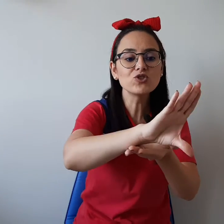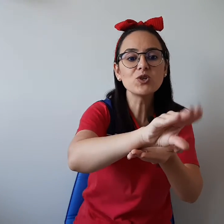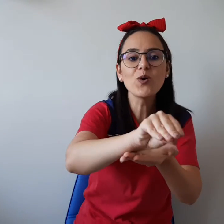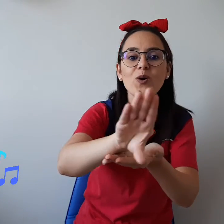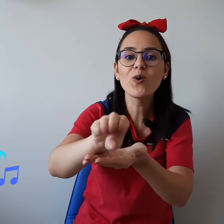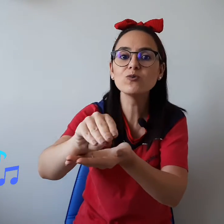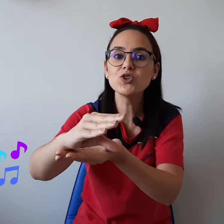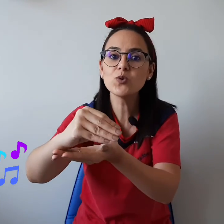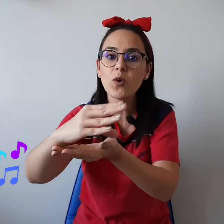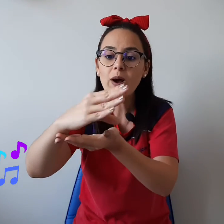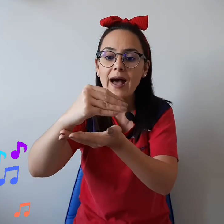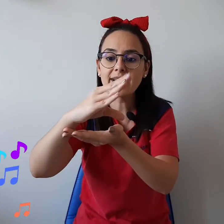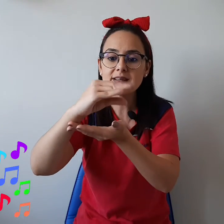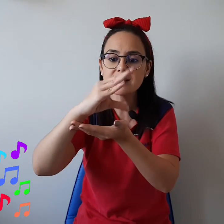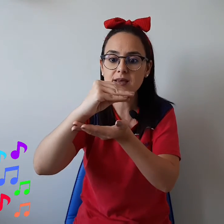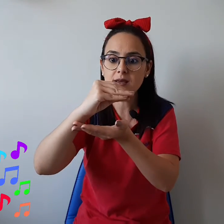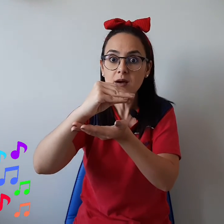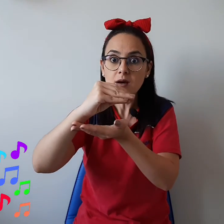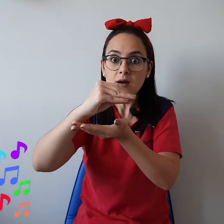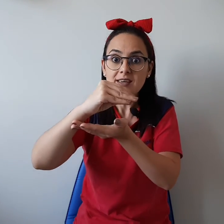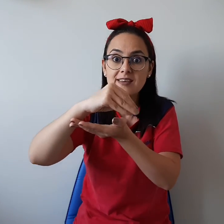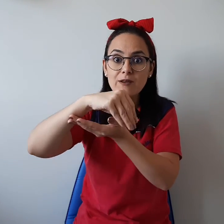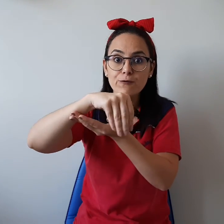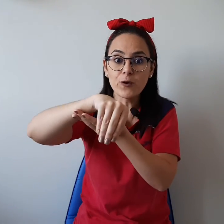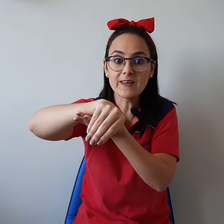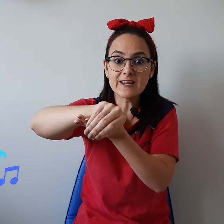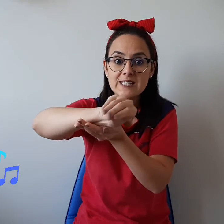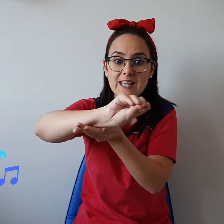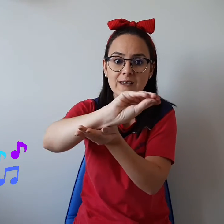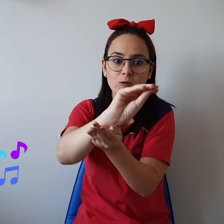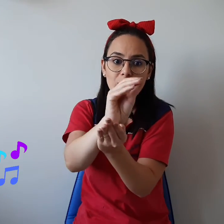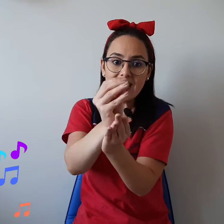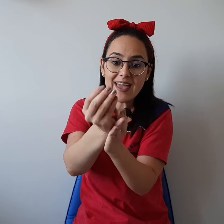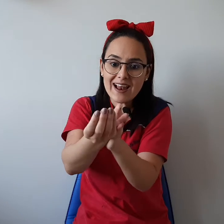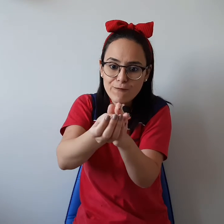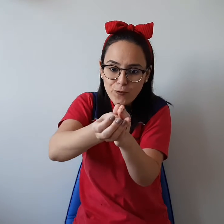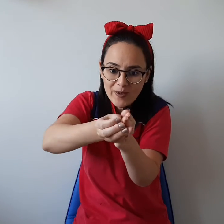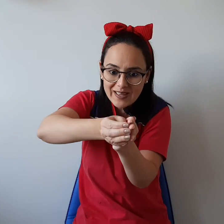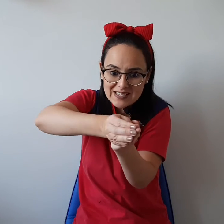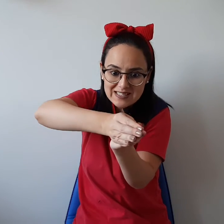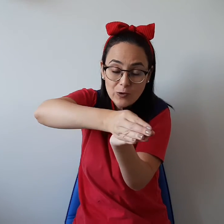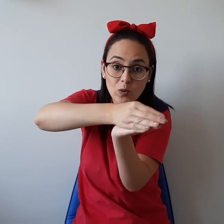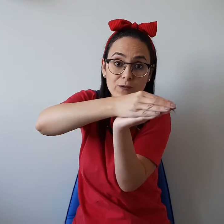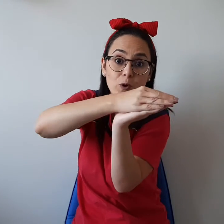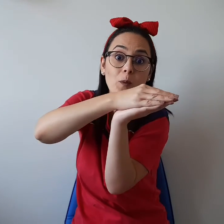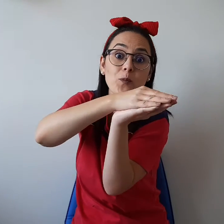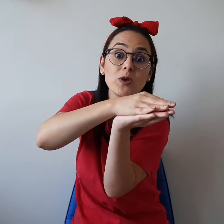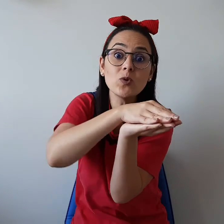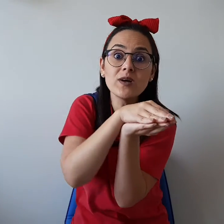continuou, continuou a crescer E ele foi crescendo Ele foi crescendo Ele ficou muito